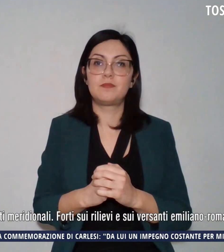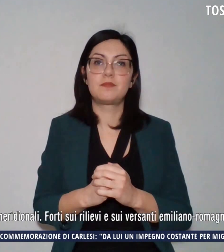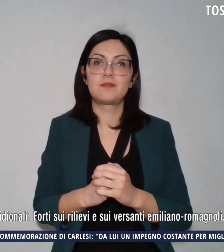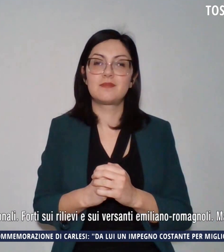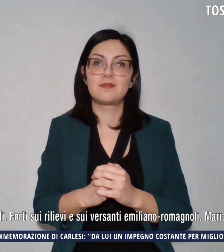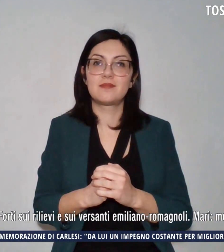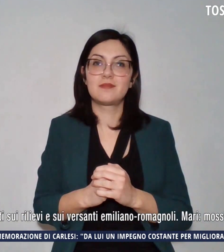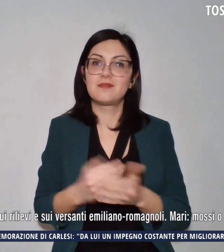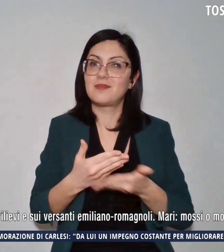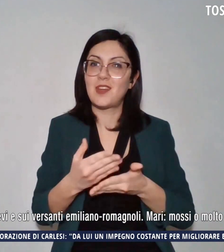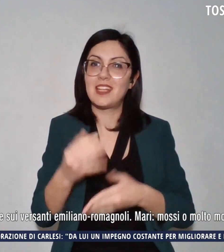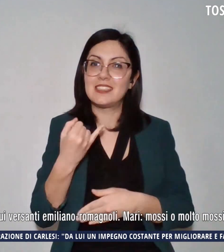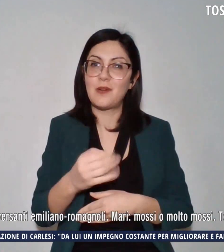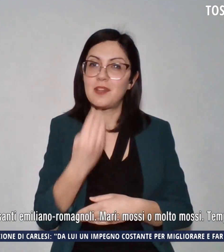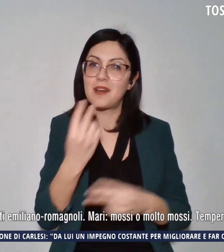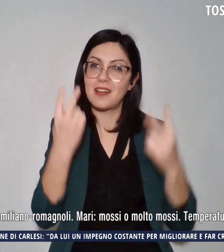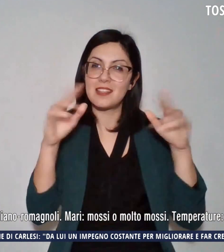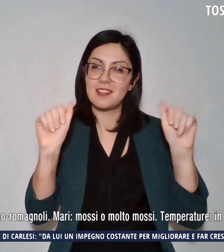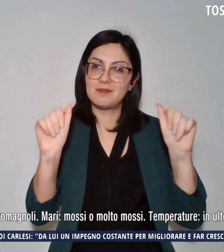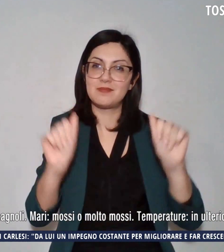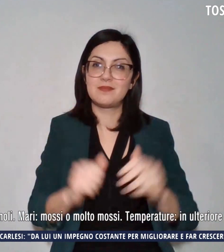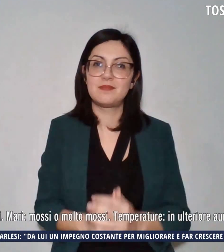È tutto per questa sera, arrivederci!